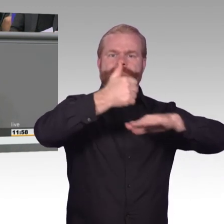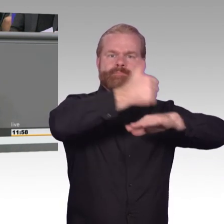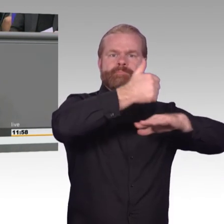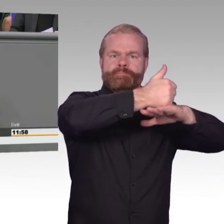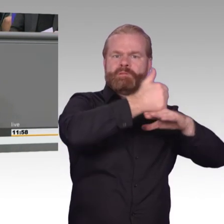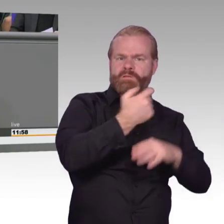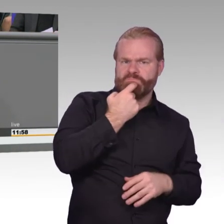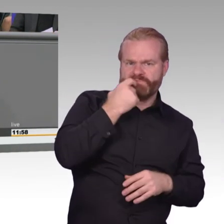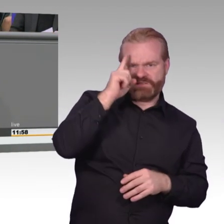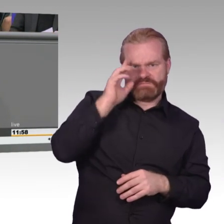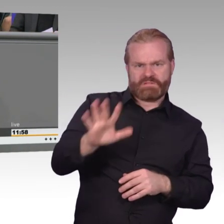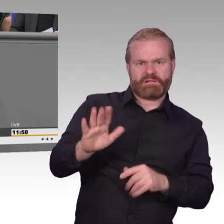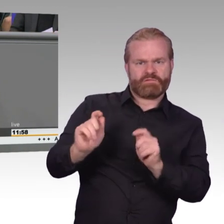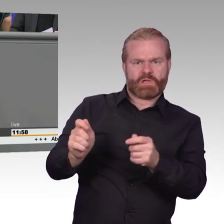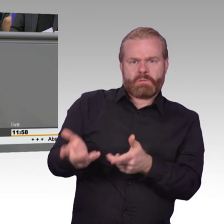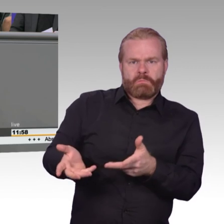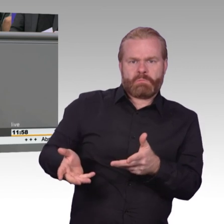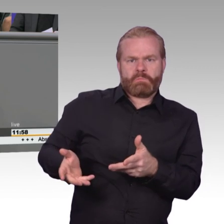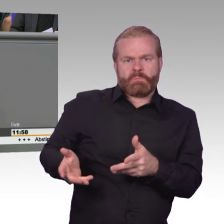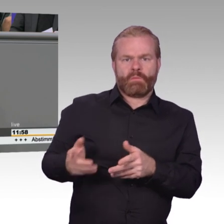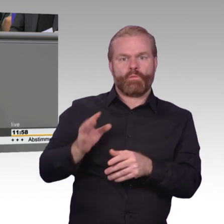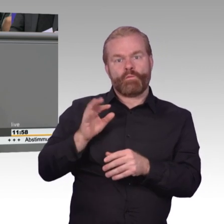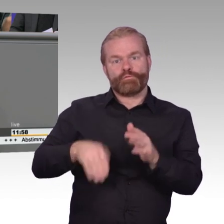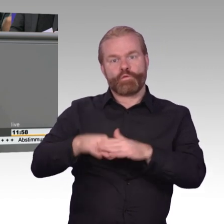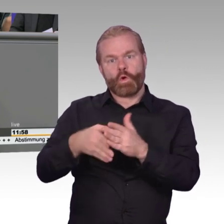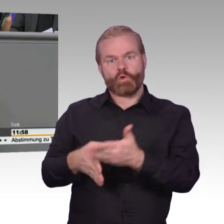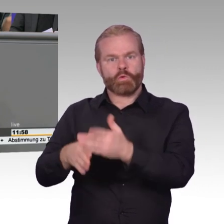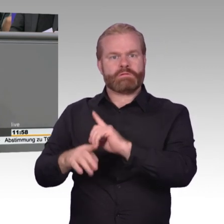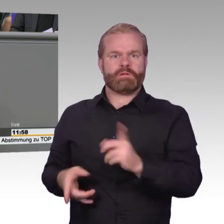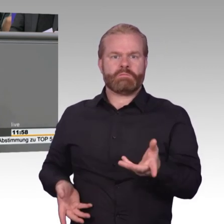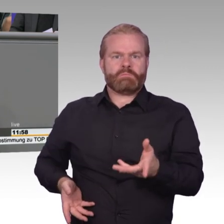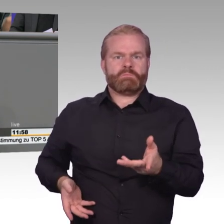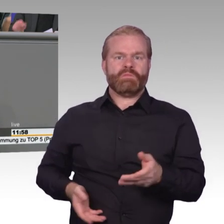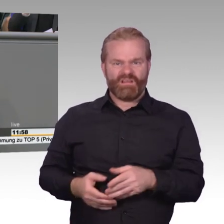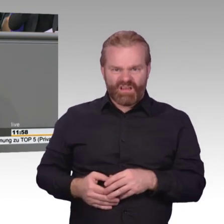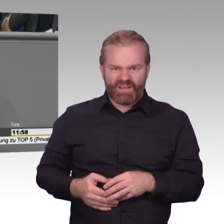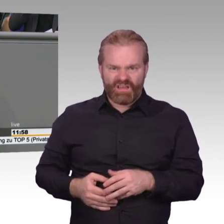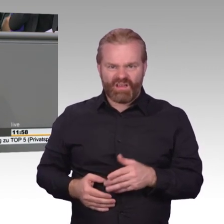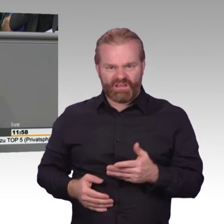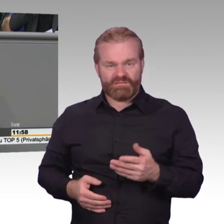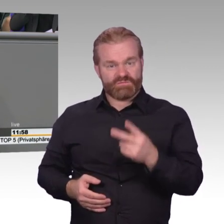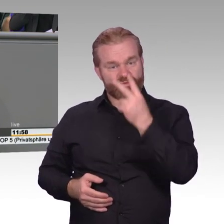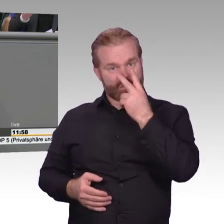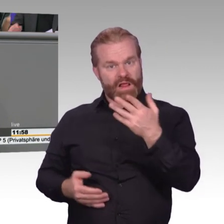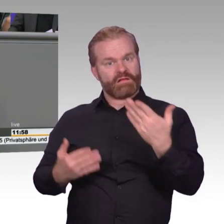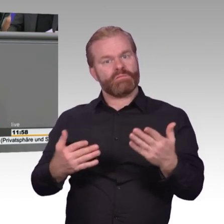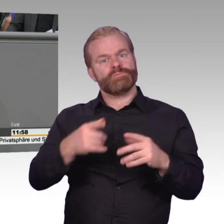Erinnerung rufen, dass sie verantwortungsbewusste Digitalpolitik kann. Ich hoffe, das ist auch beim Fraktionsvorsitzenden jetzt